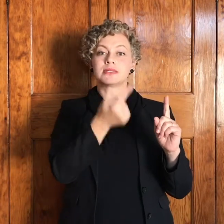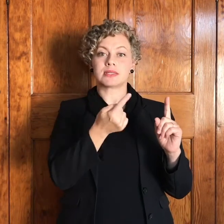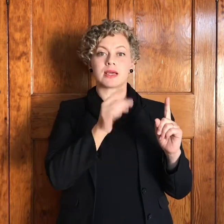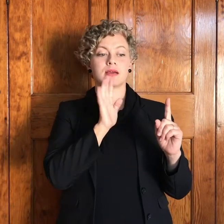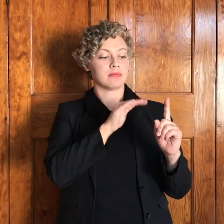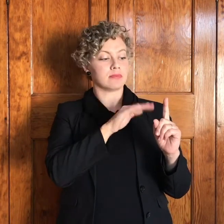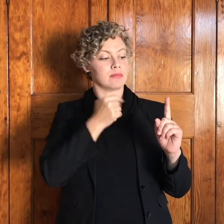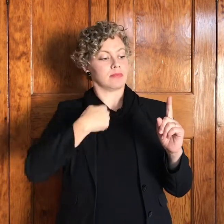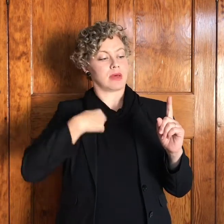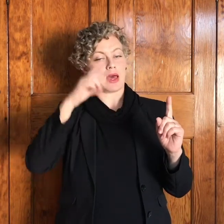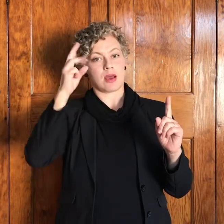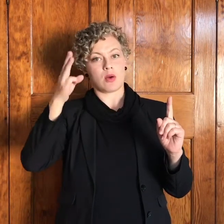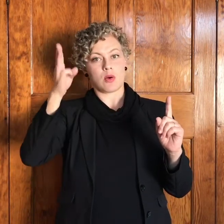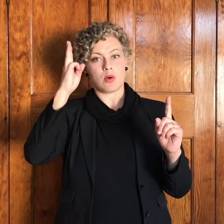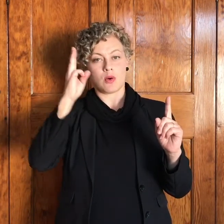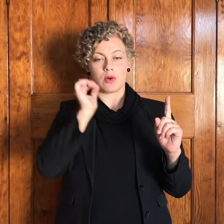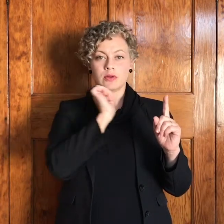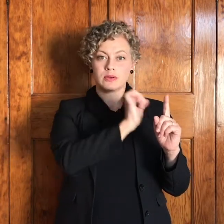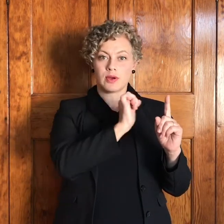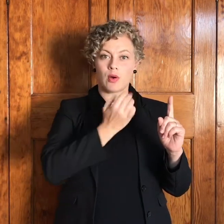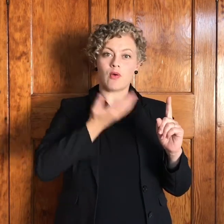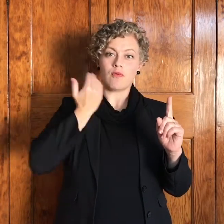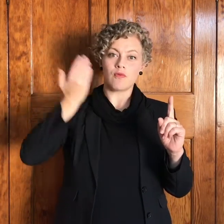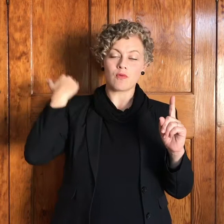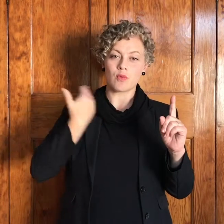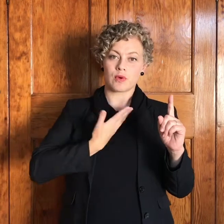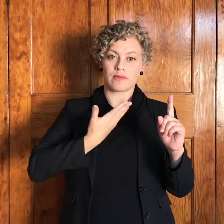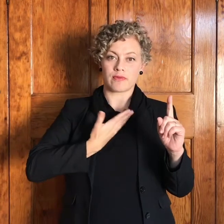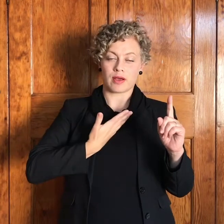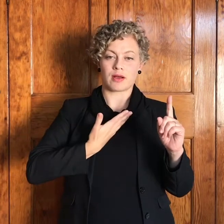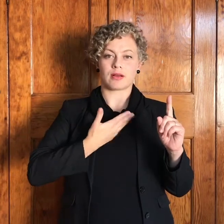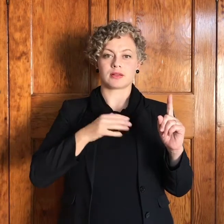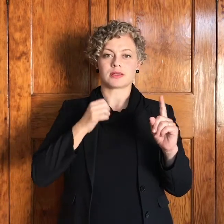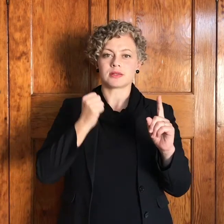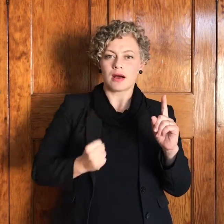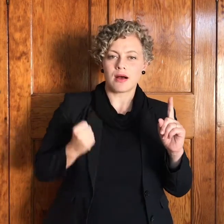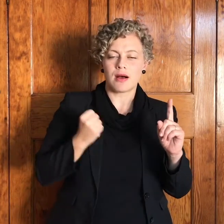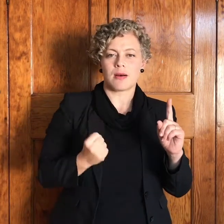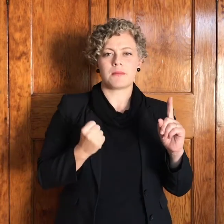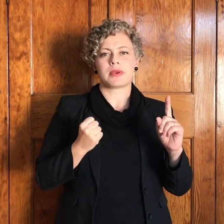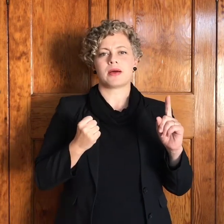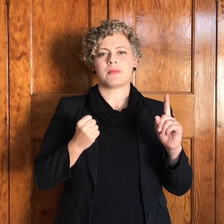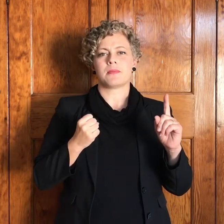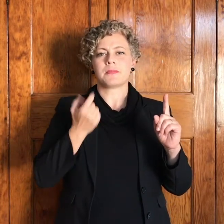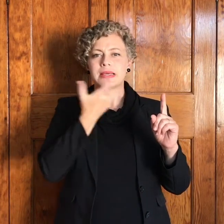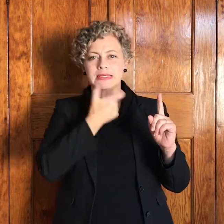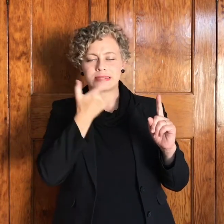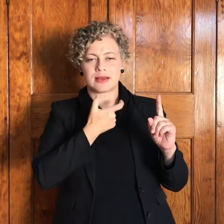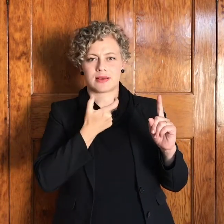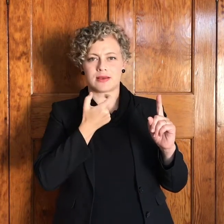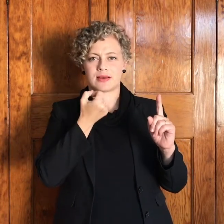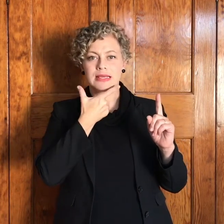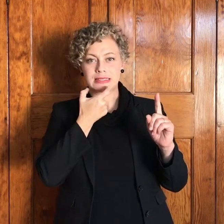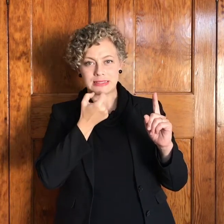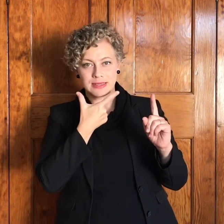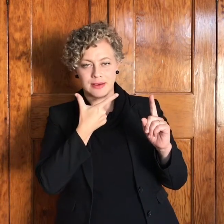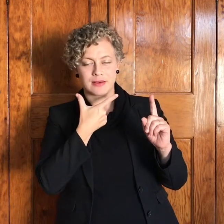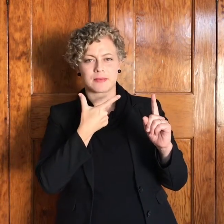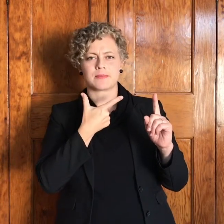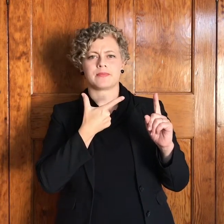waarop jy lee vir jou en jou nageslag gee hulle sal so baie wees soos die stof van die aarde en jy sal jou gebied na alle kante toe